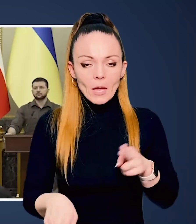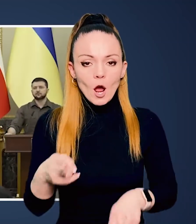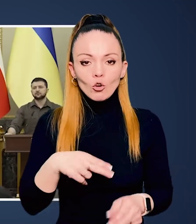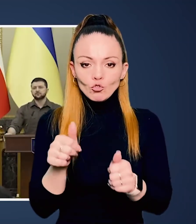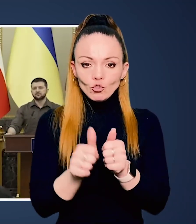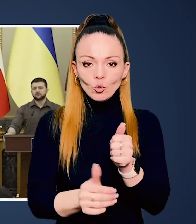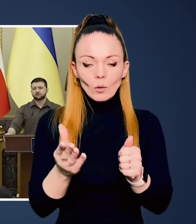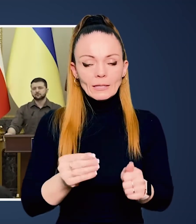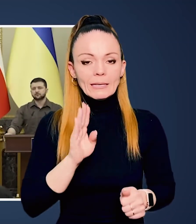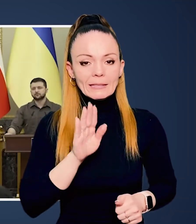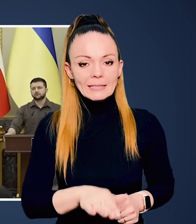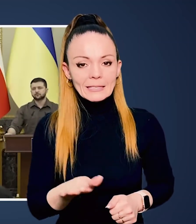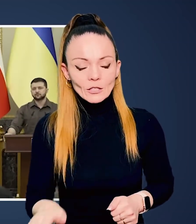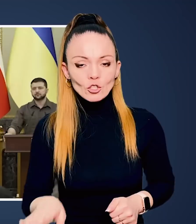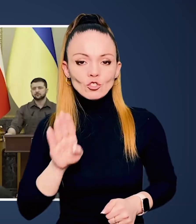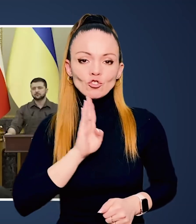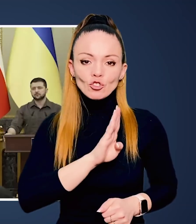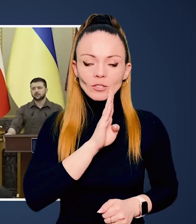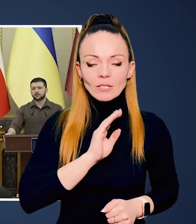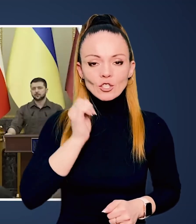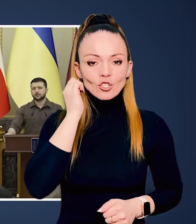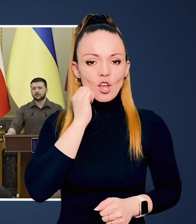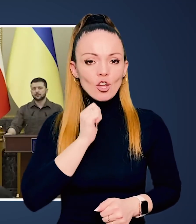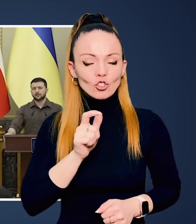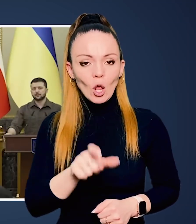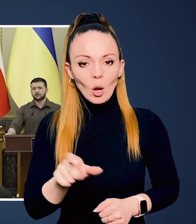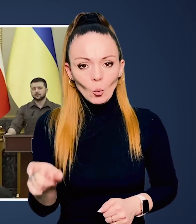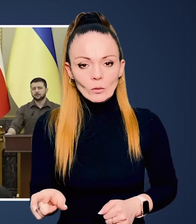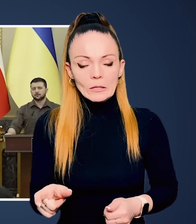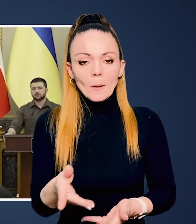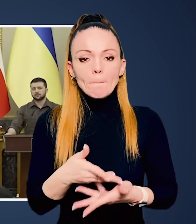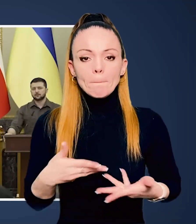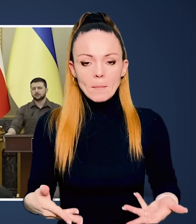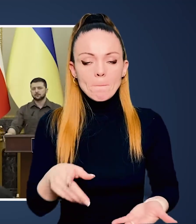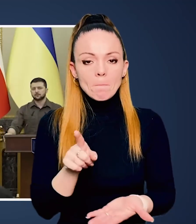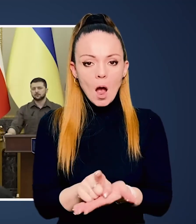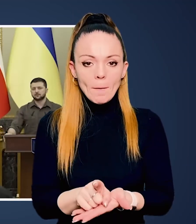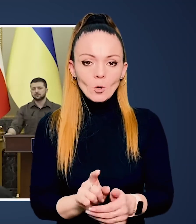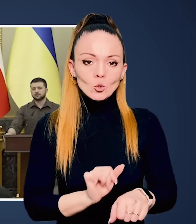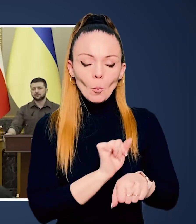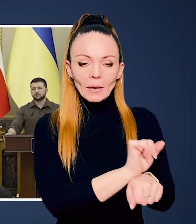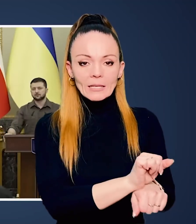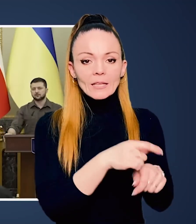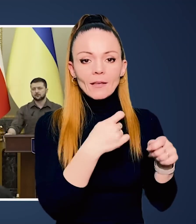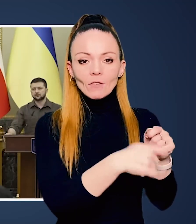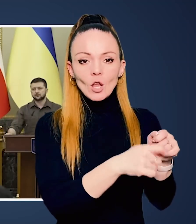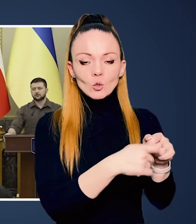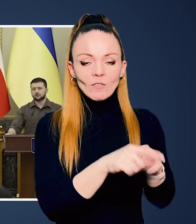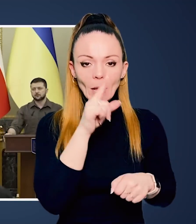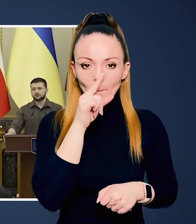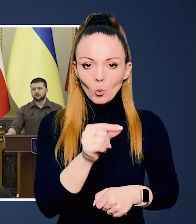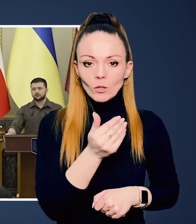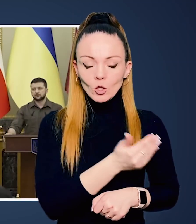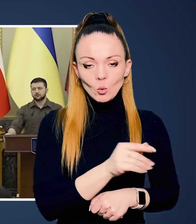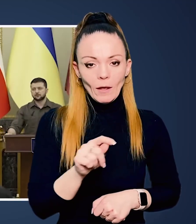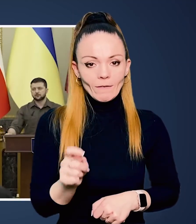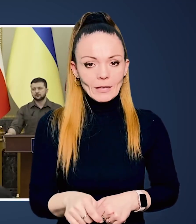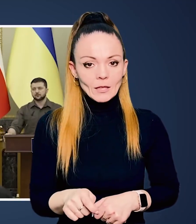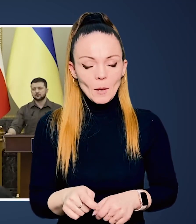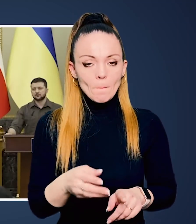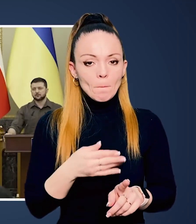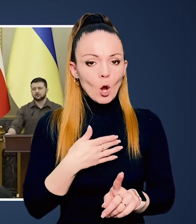потрапляють і вмирають щодня діти, жінки, старші люди. Ми маємо зупинити